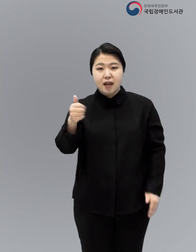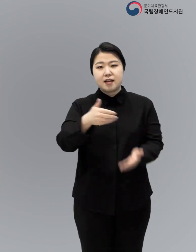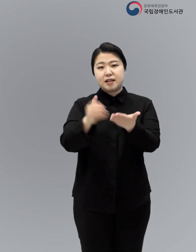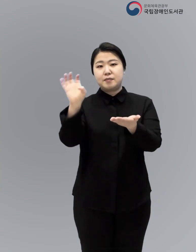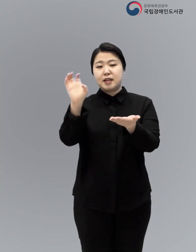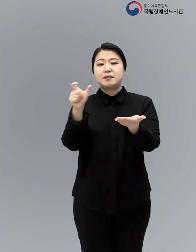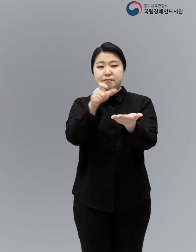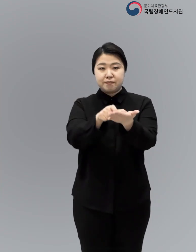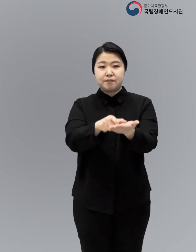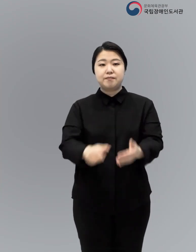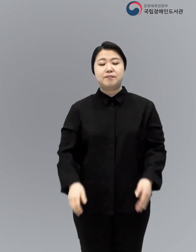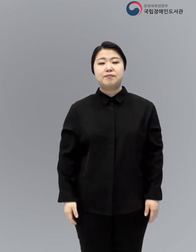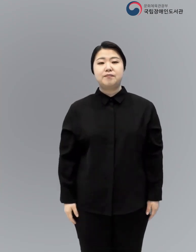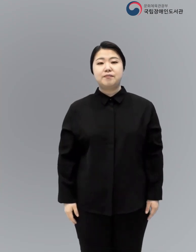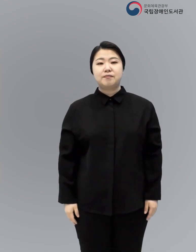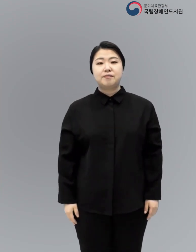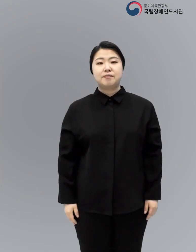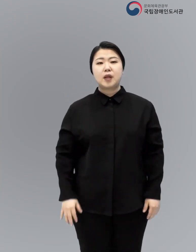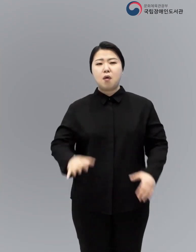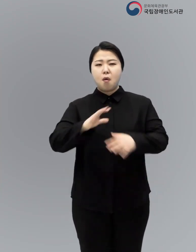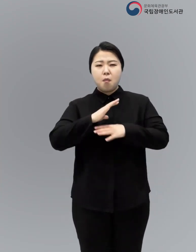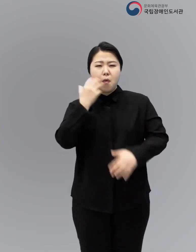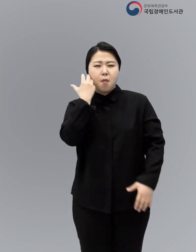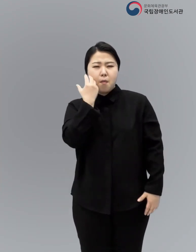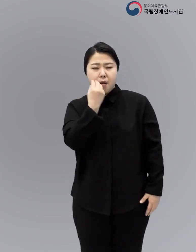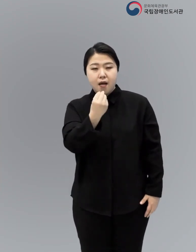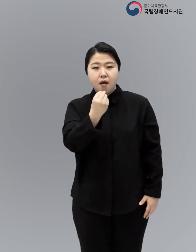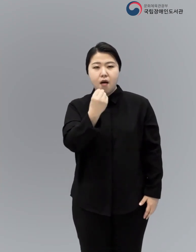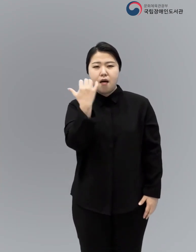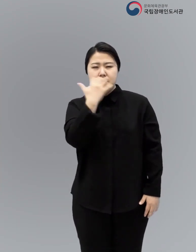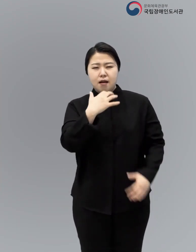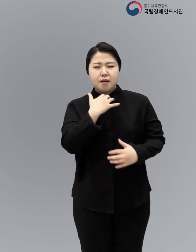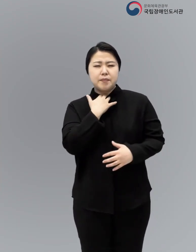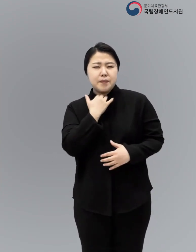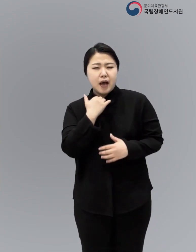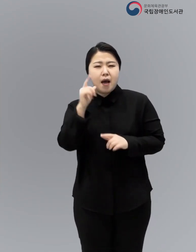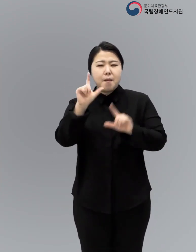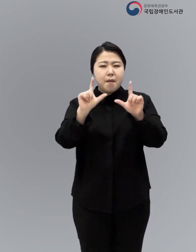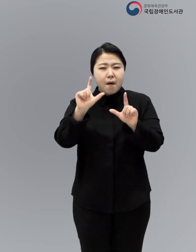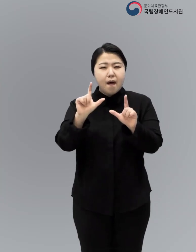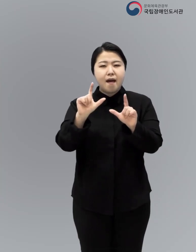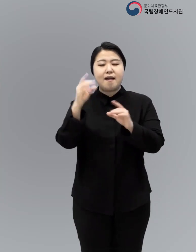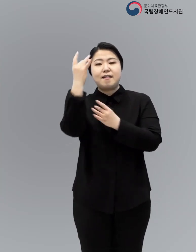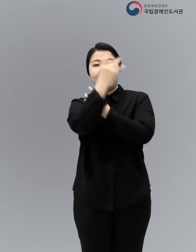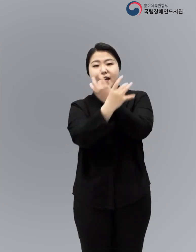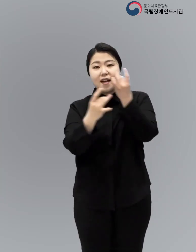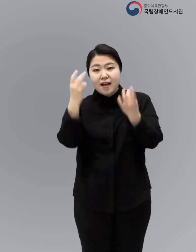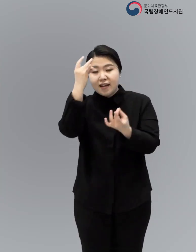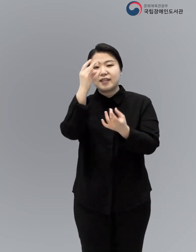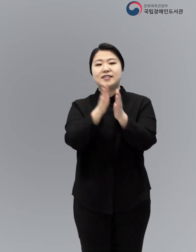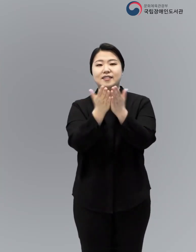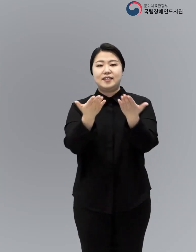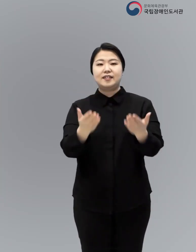작품 40여 점수로 공포와 관능, 성적 열망을 그린 환상문학의 걸작